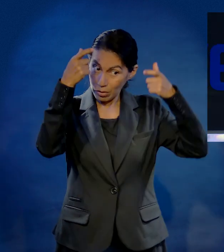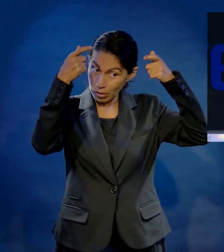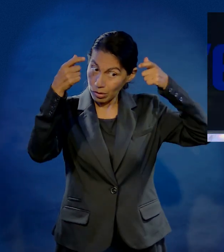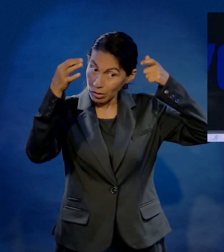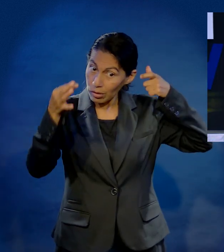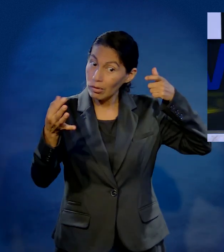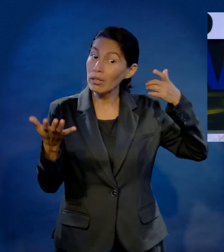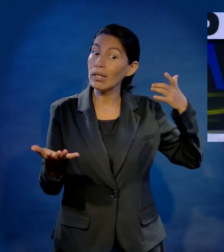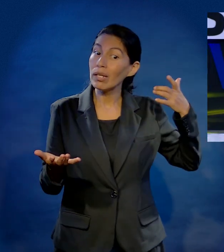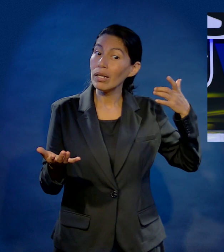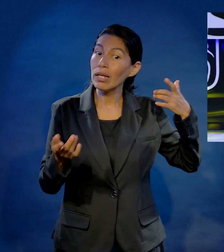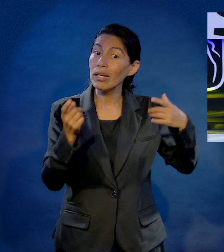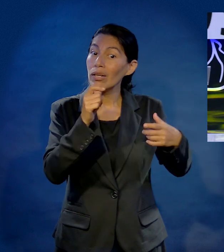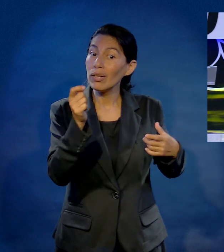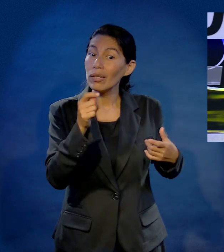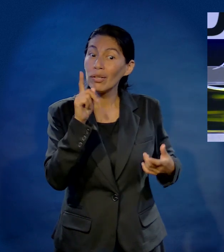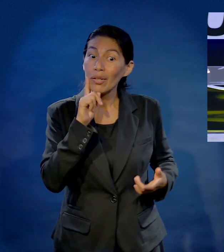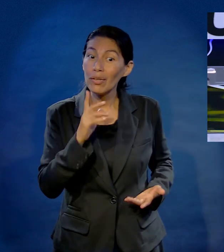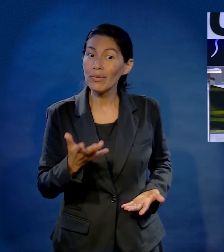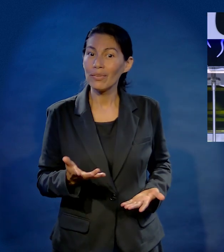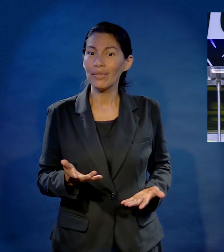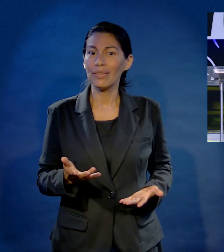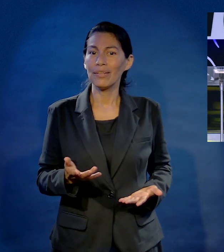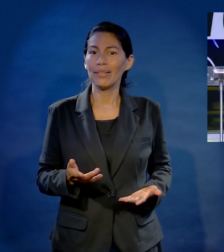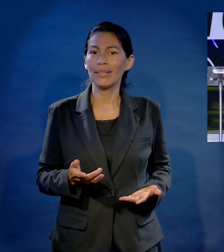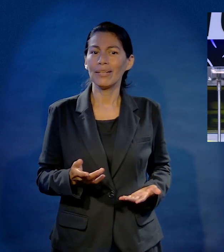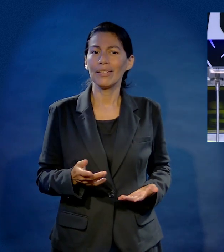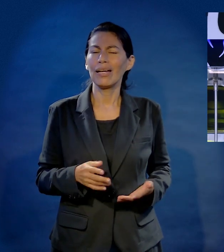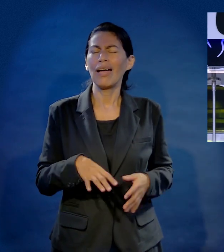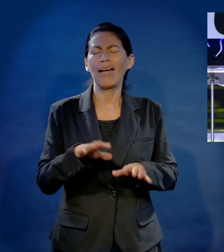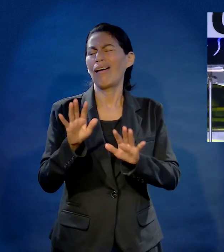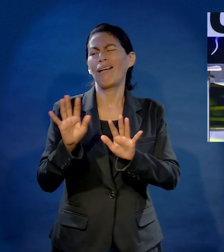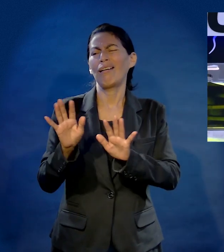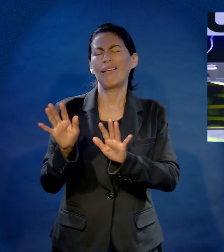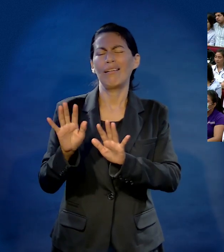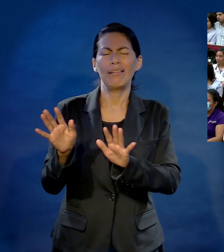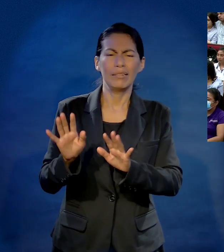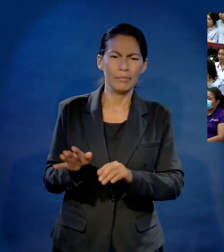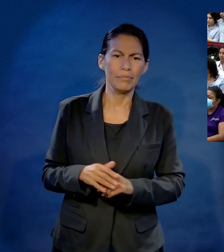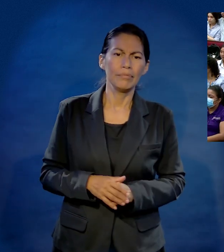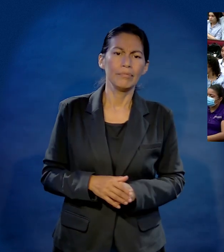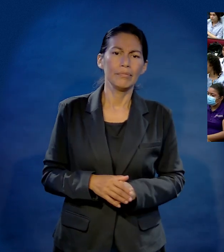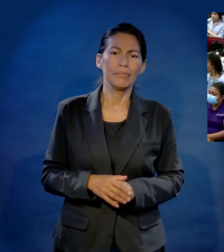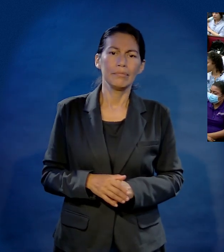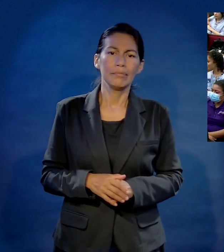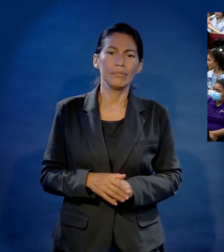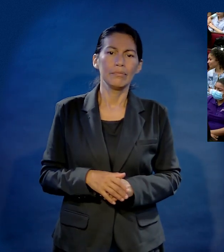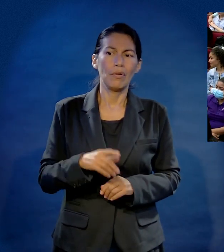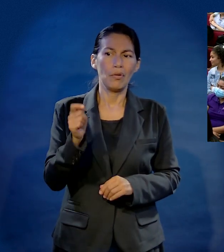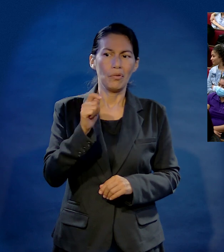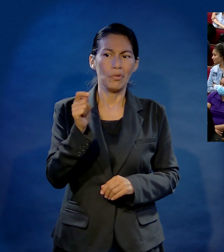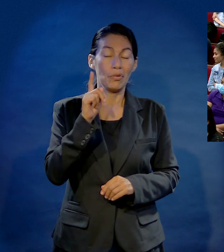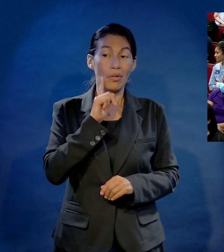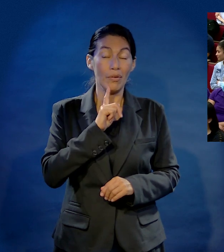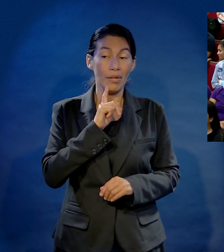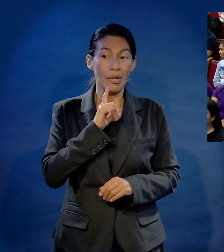amigos le decíamos, oye Josías, ya mero gradúas, ¿y la novia? Y Josías siempre decía, ay, no empiecen con él.